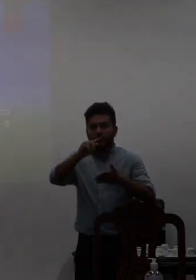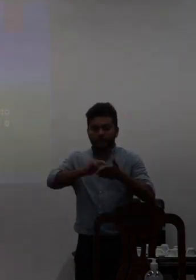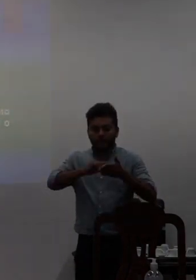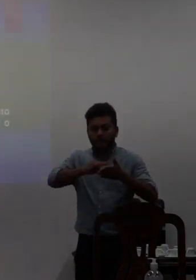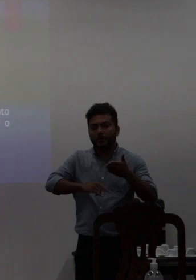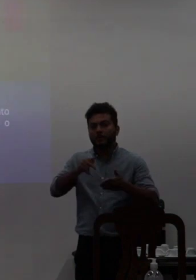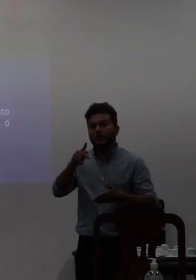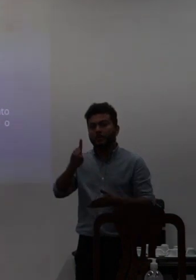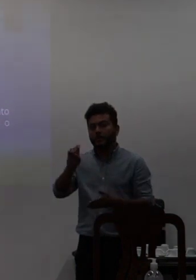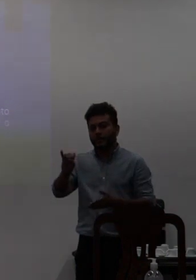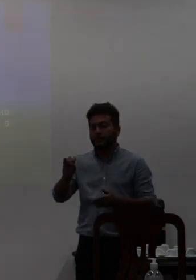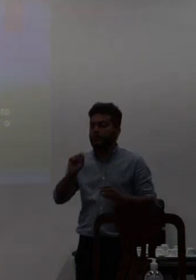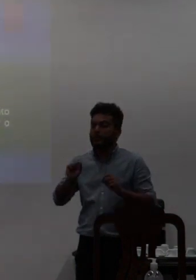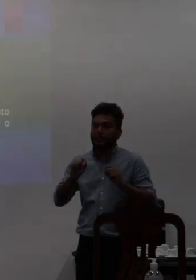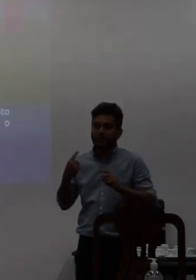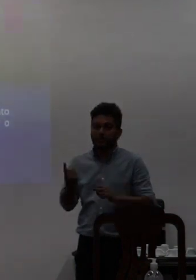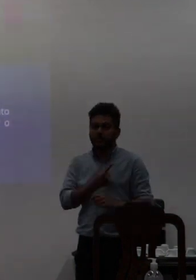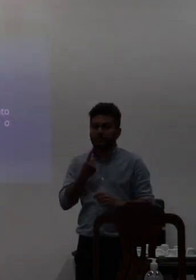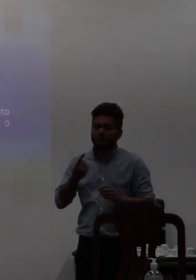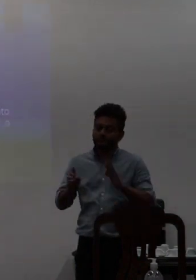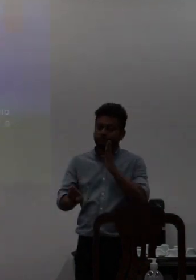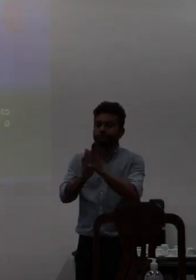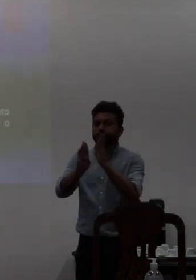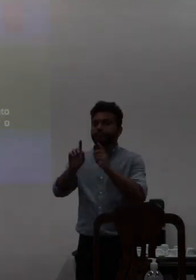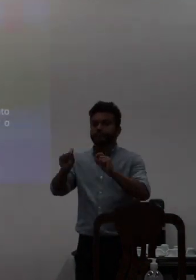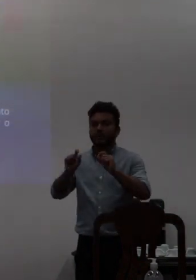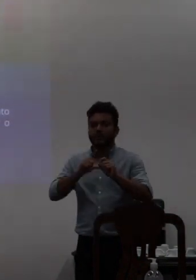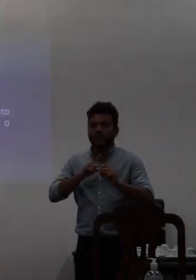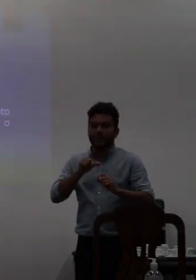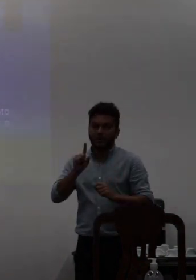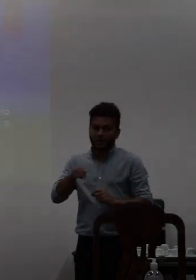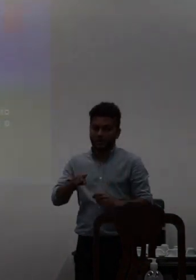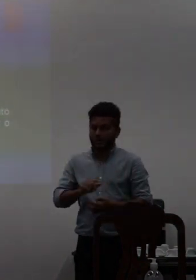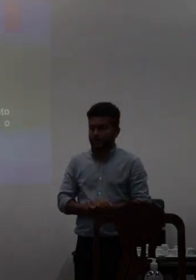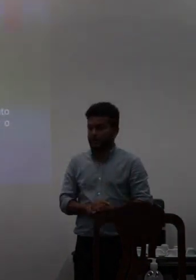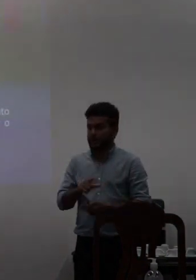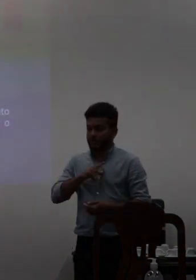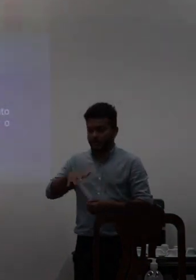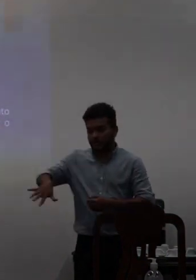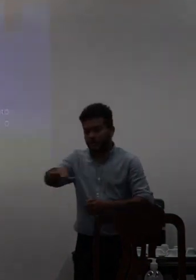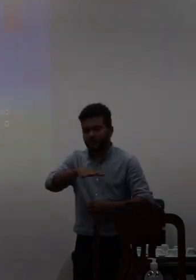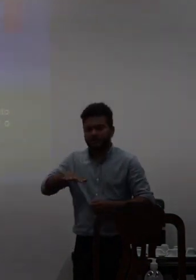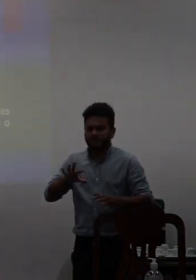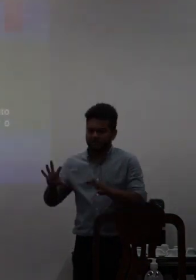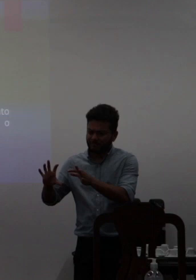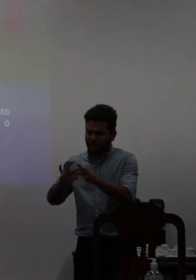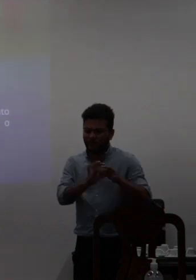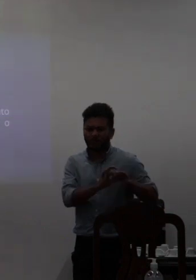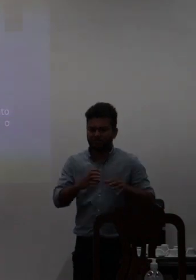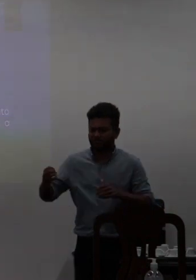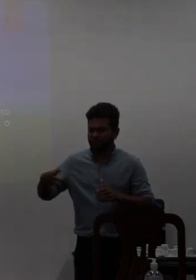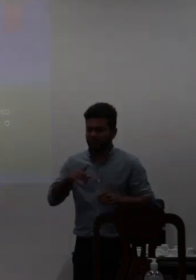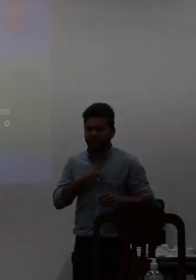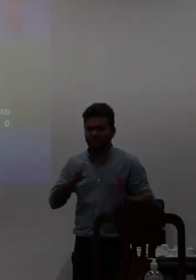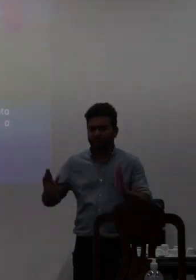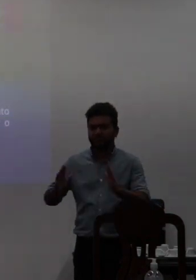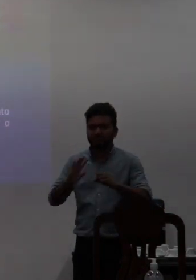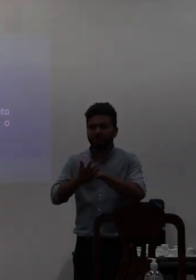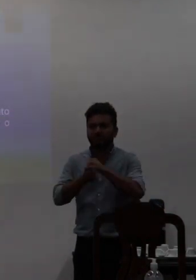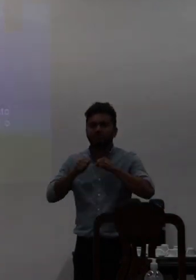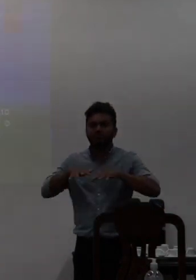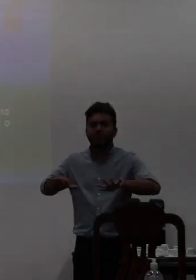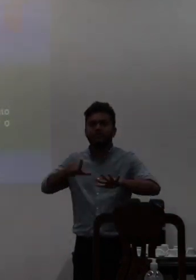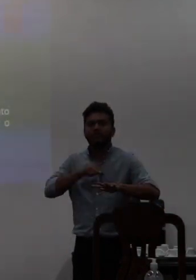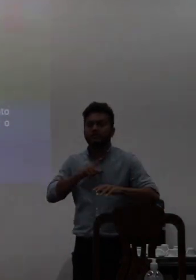que nós identificamos além do novo cenário da pandemia algumas